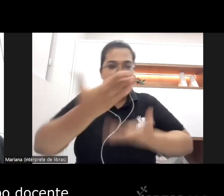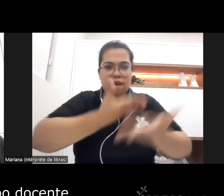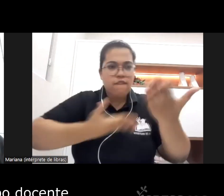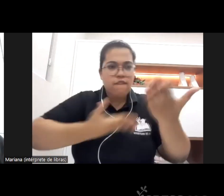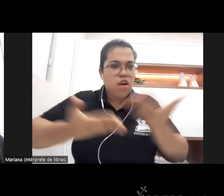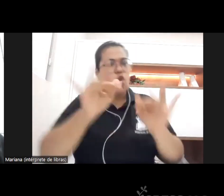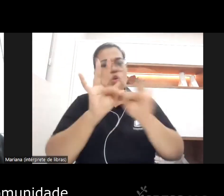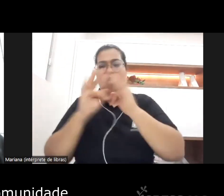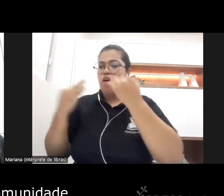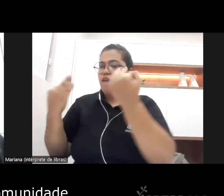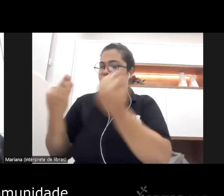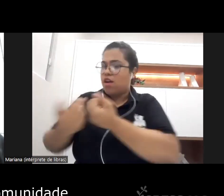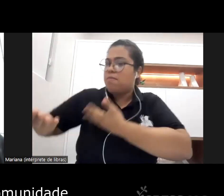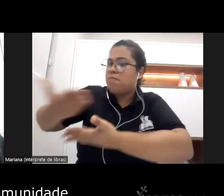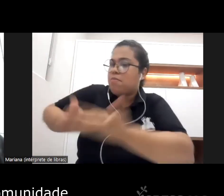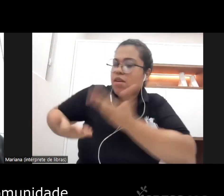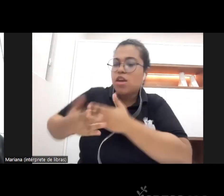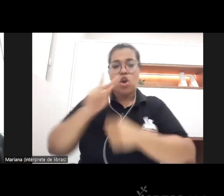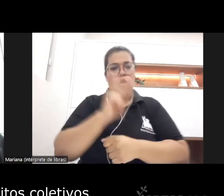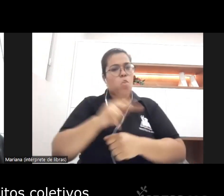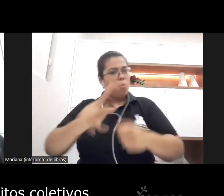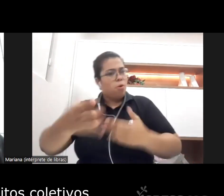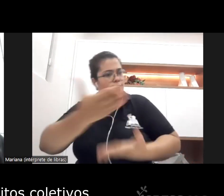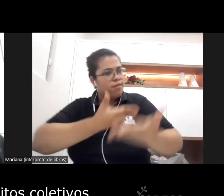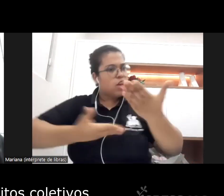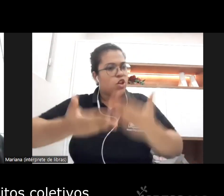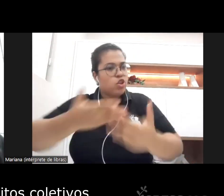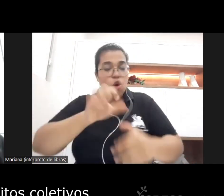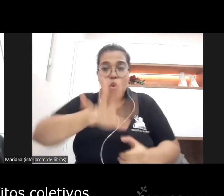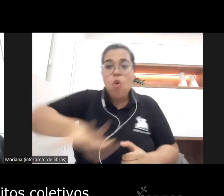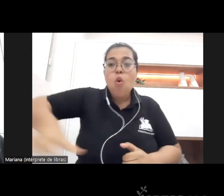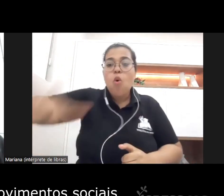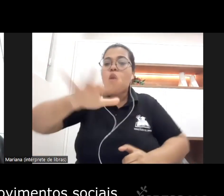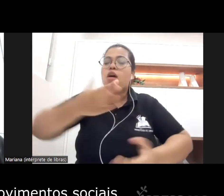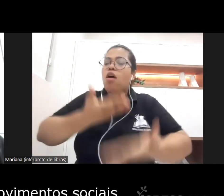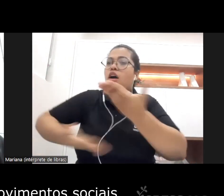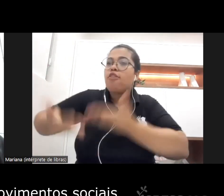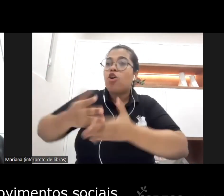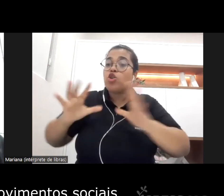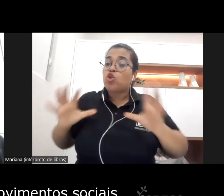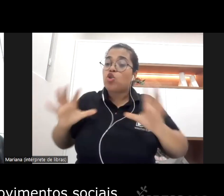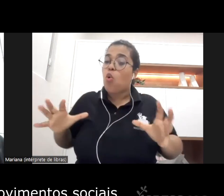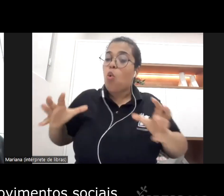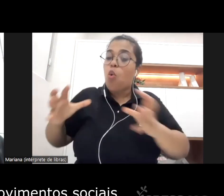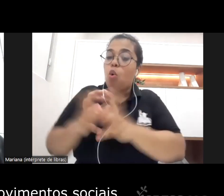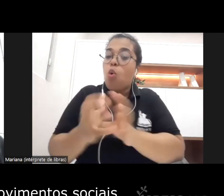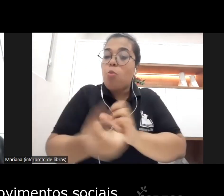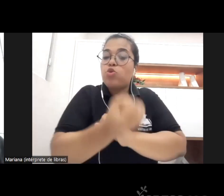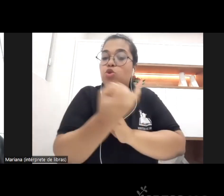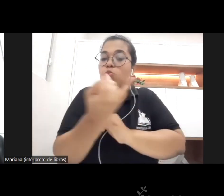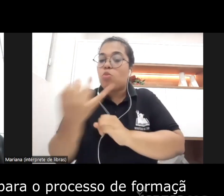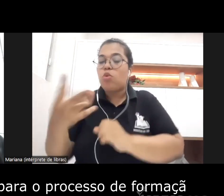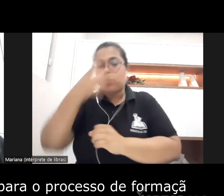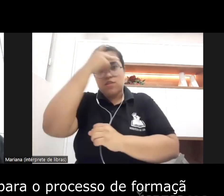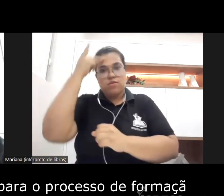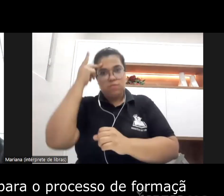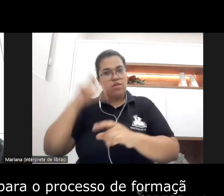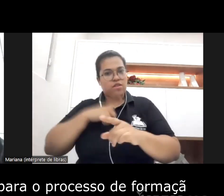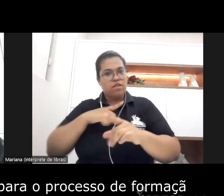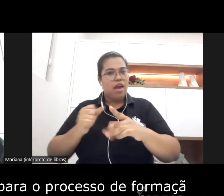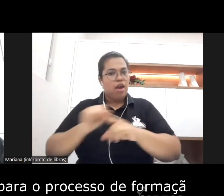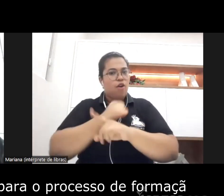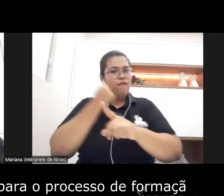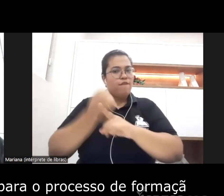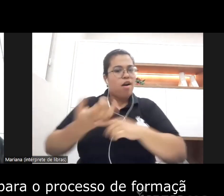docente com a comunidade com os sujeitos coletivos trazermos os movimentos sociais também como